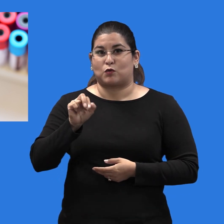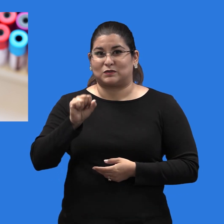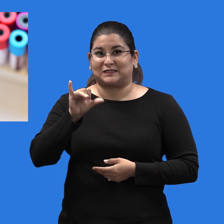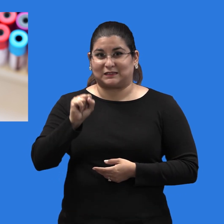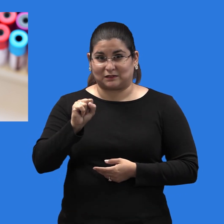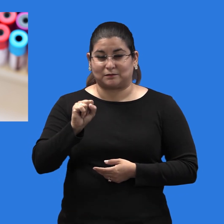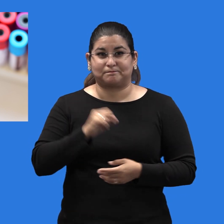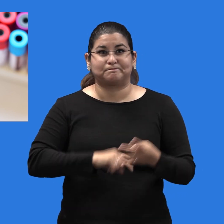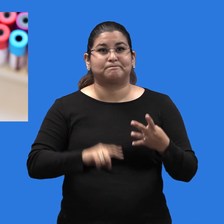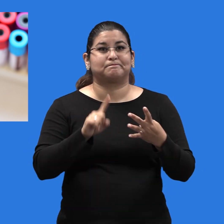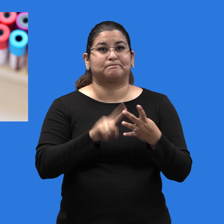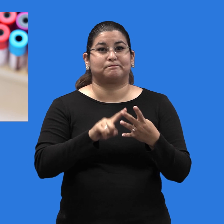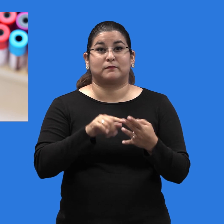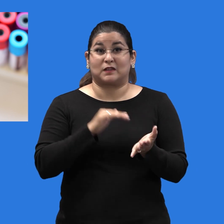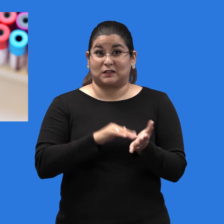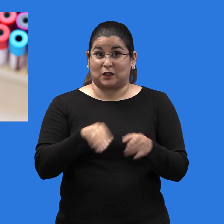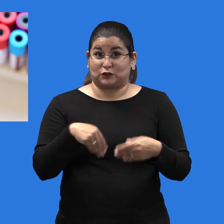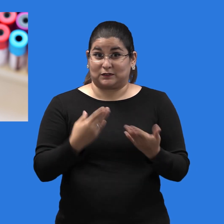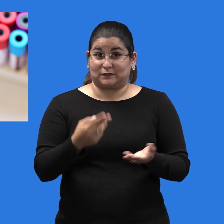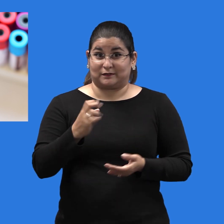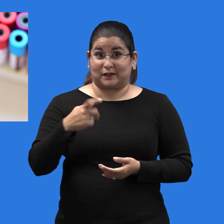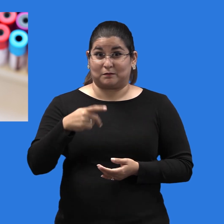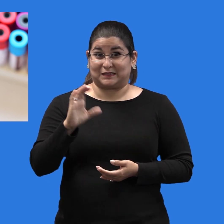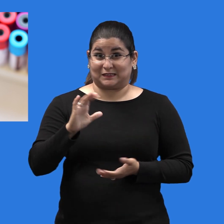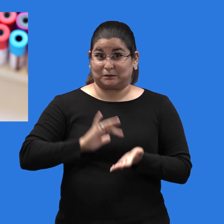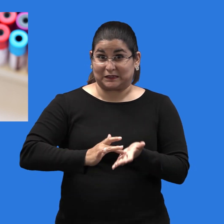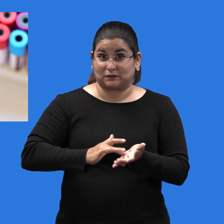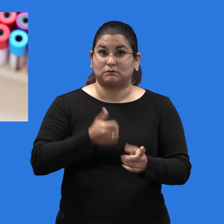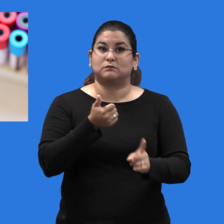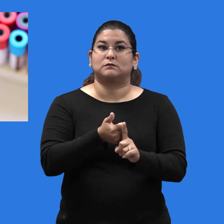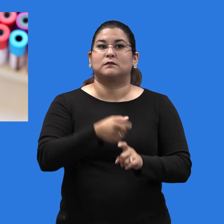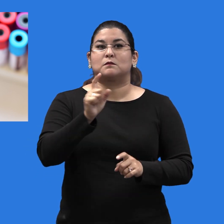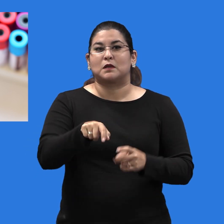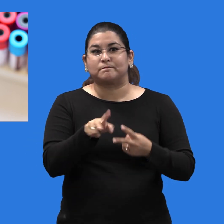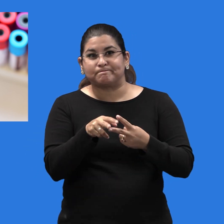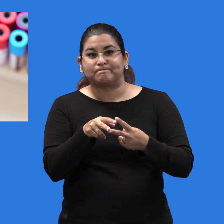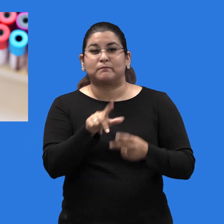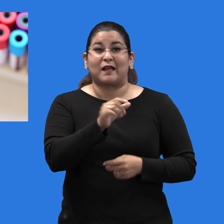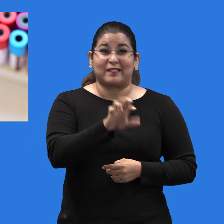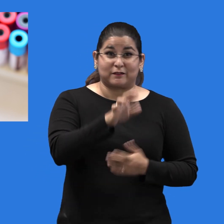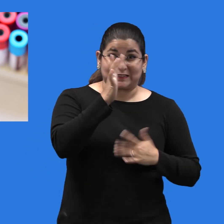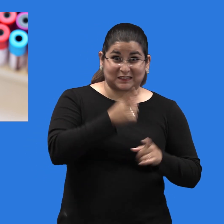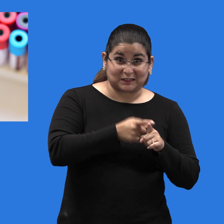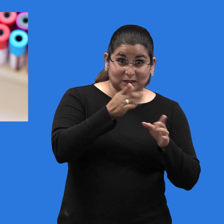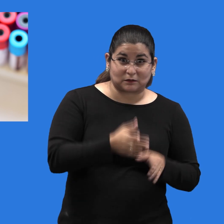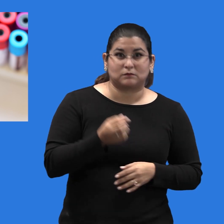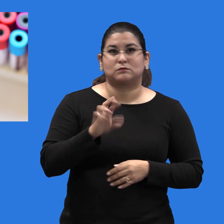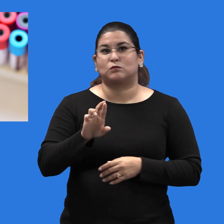El médico que da la receta debe ser un especialista en enfermedades del hígado o enfermedades